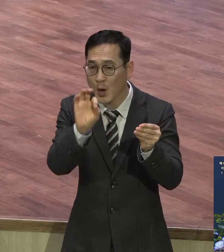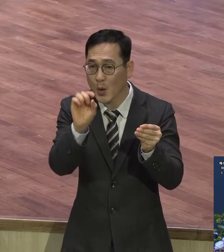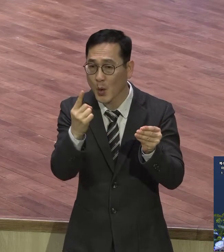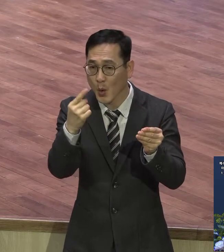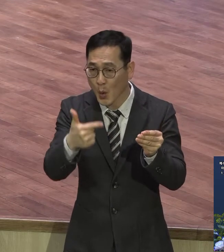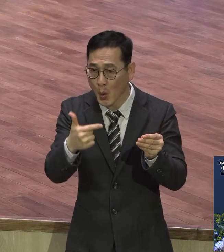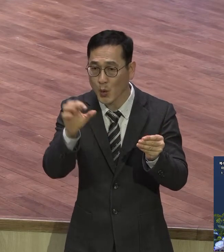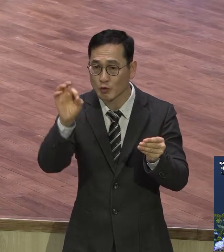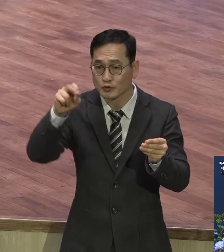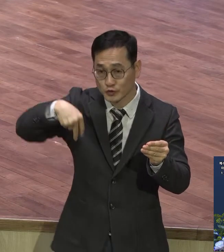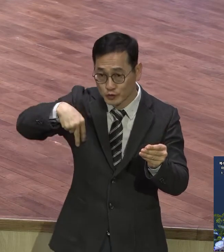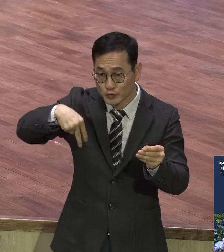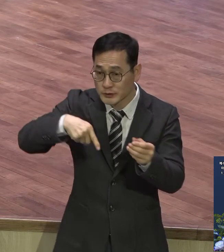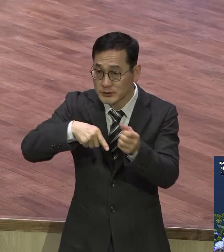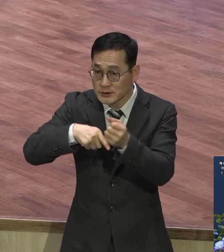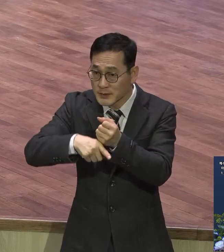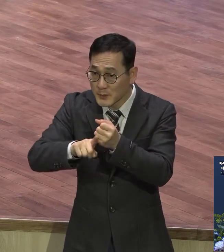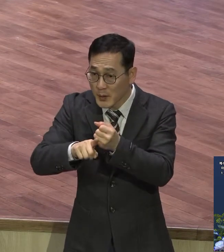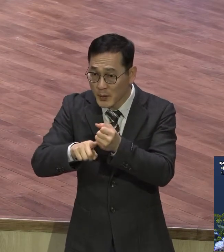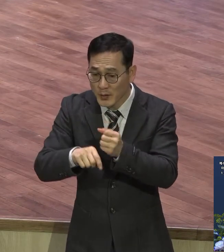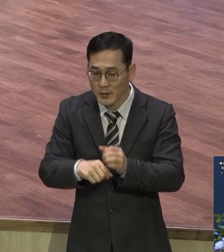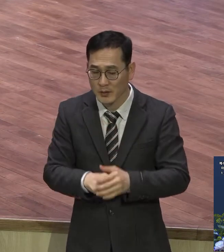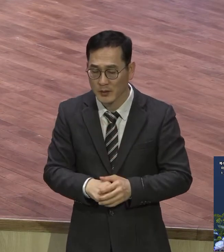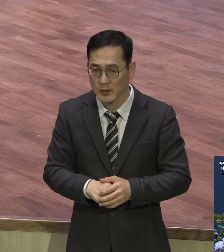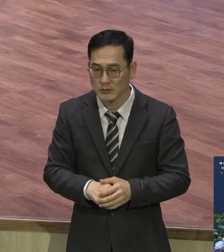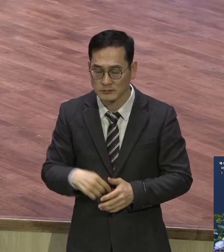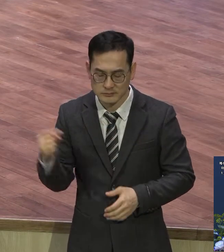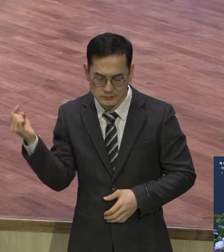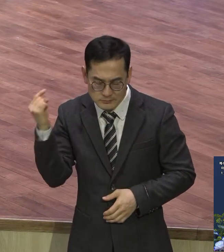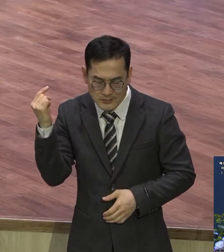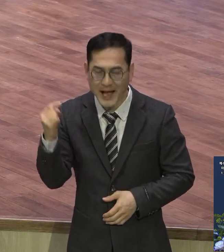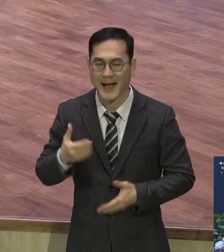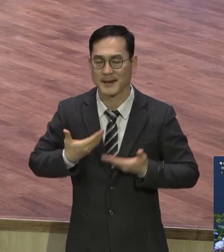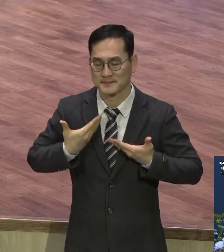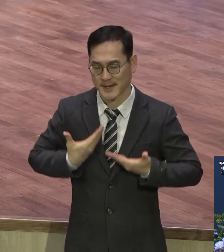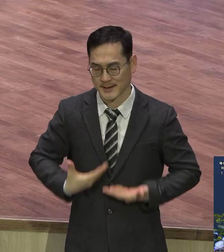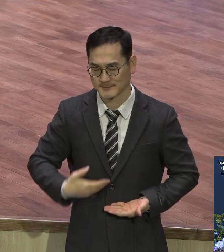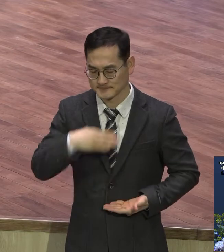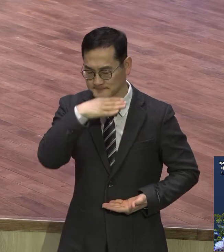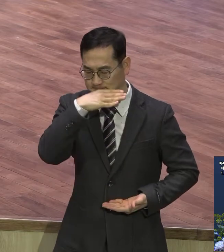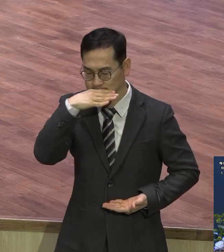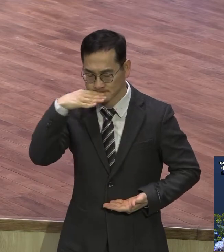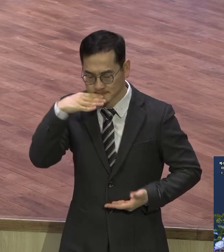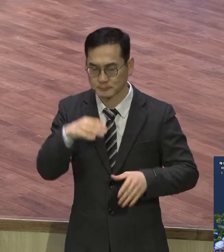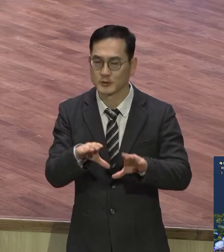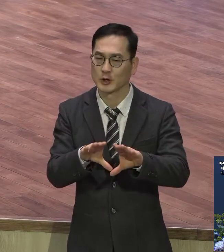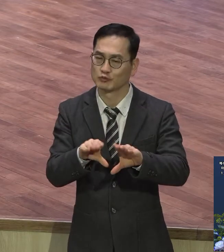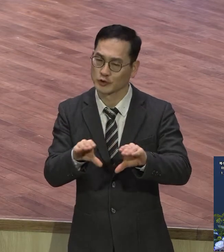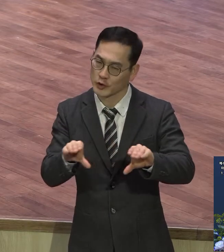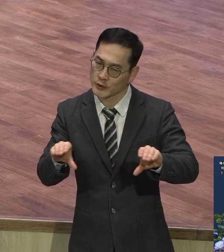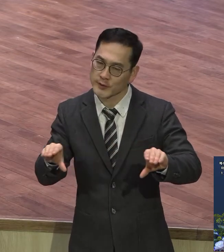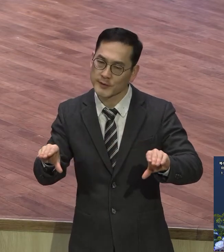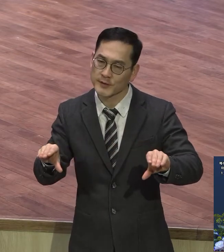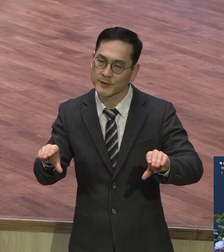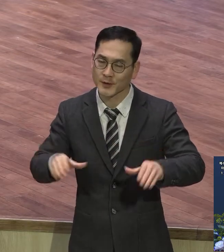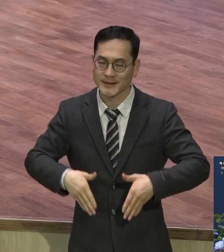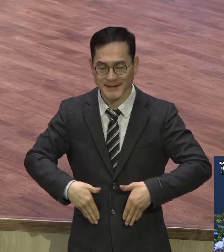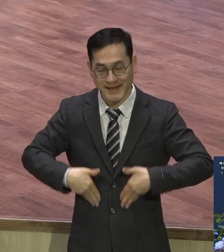온유라는 말을 들으면 얼른 점잖고 부드럽고 또 따뜻한 느낌을